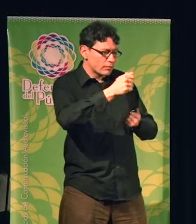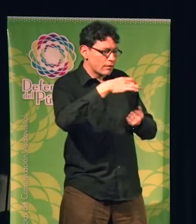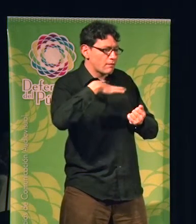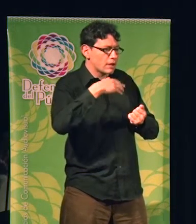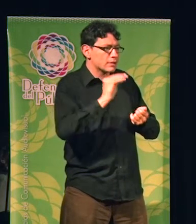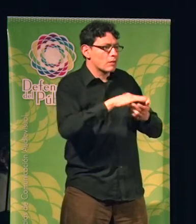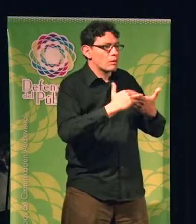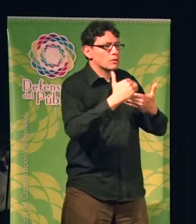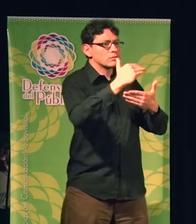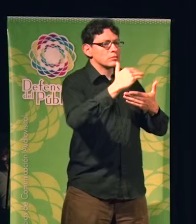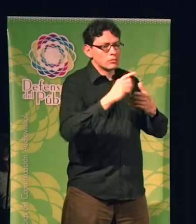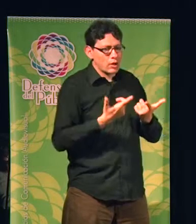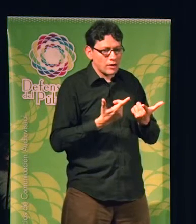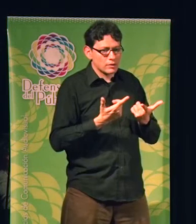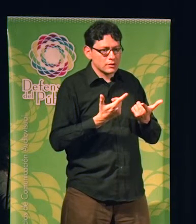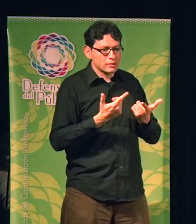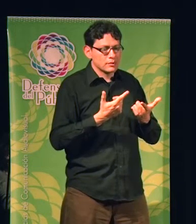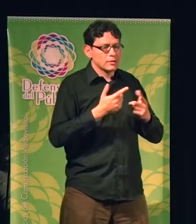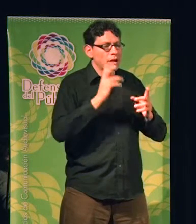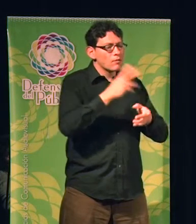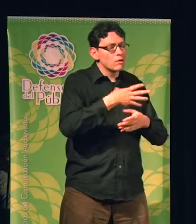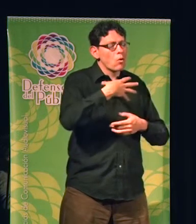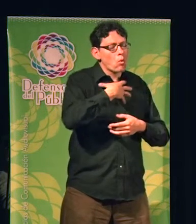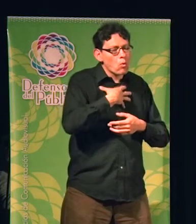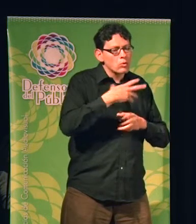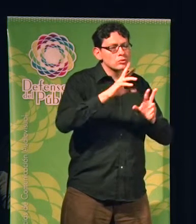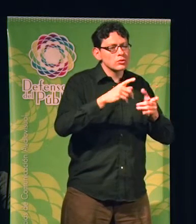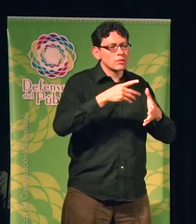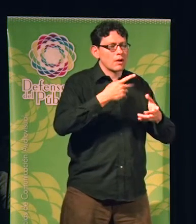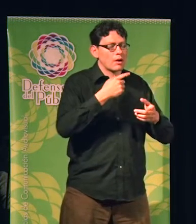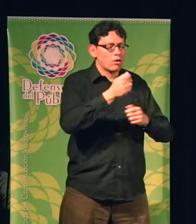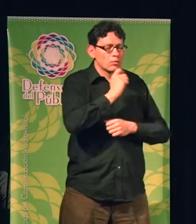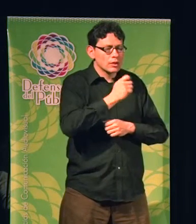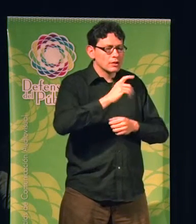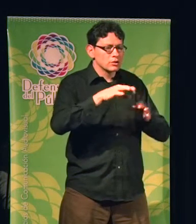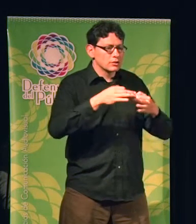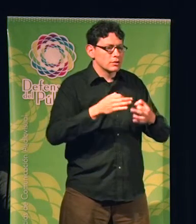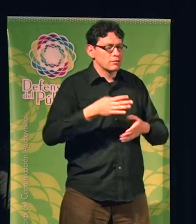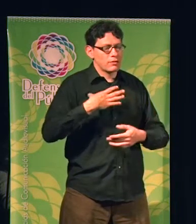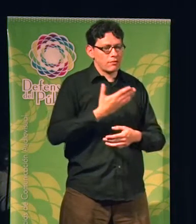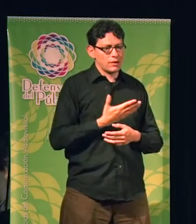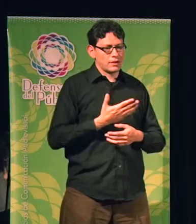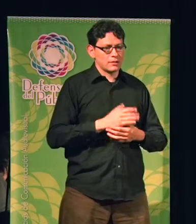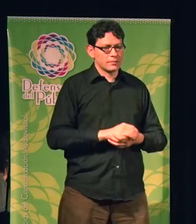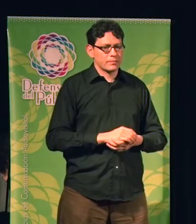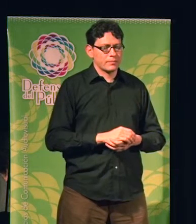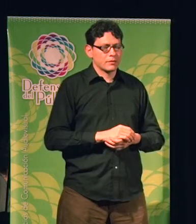vinculados a la comunicación científica. Y también me parece que